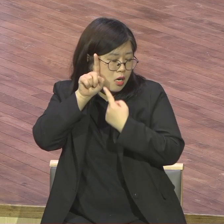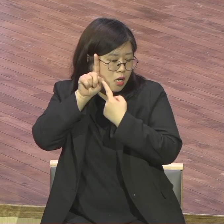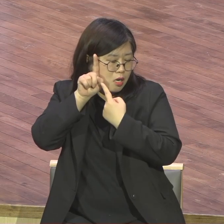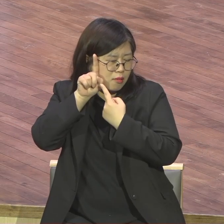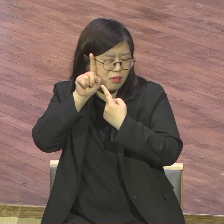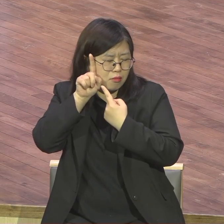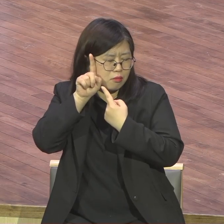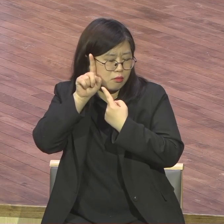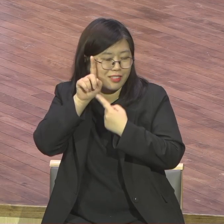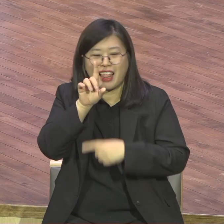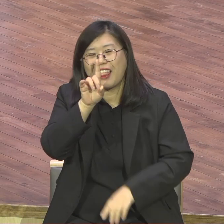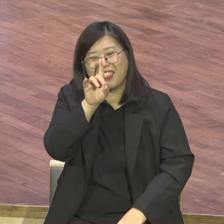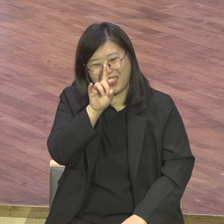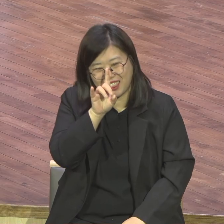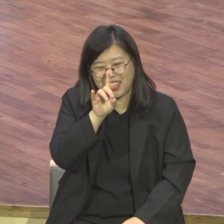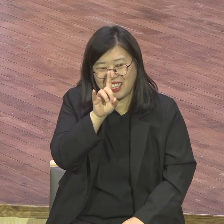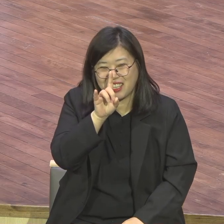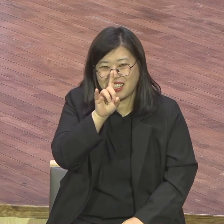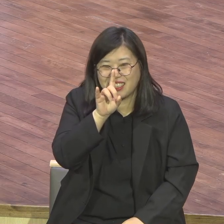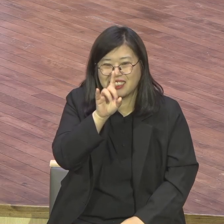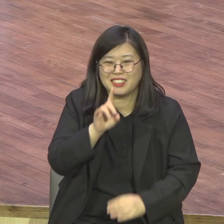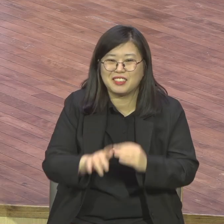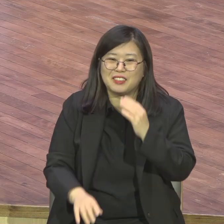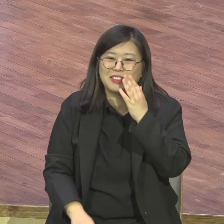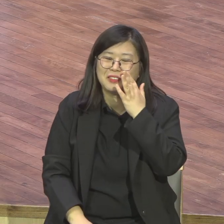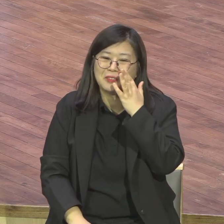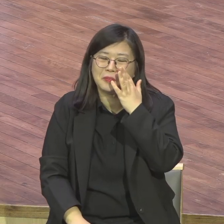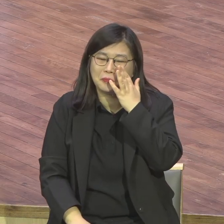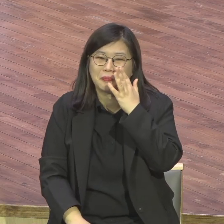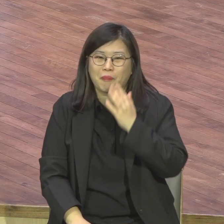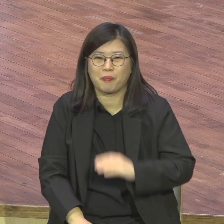이 중직자. 하나님께서 이제 직분을 맞게 준 건데.